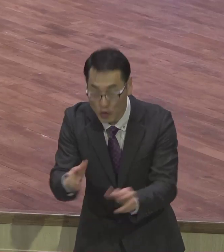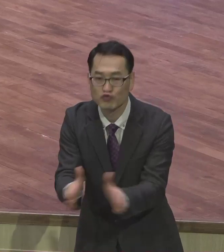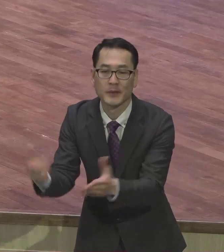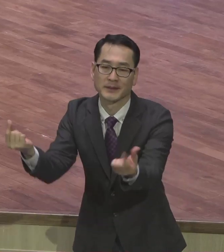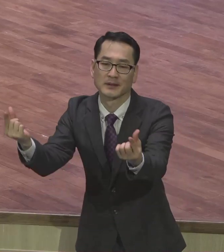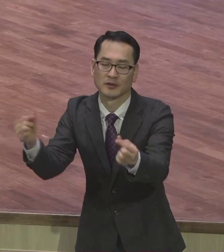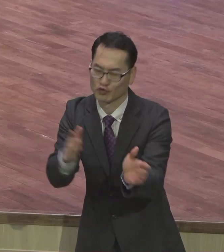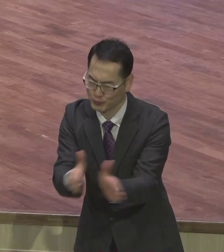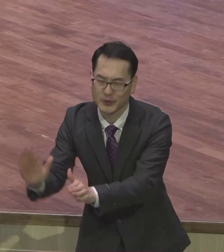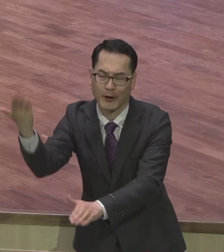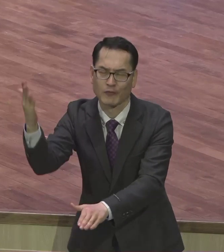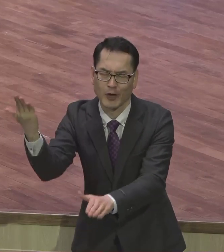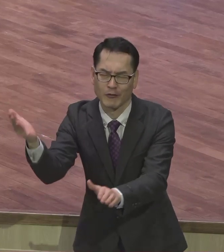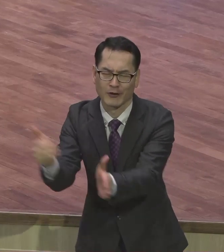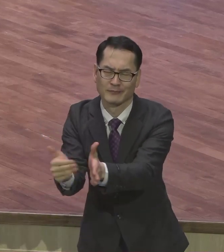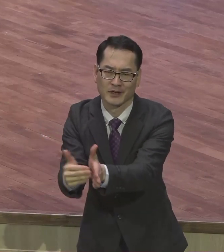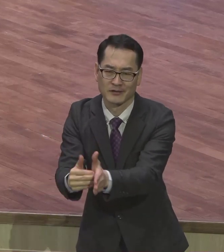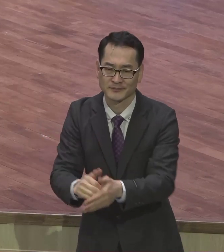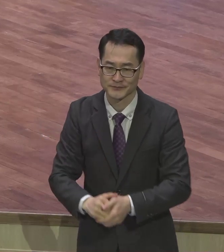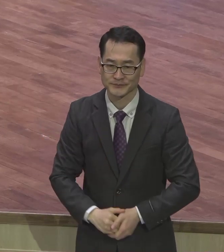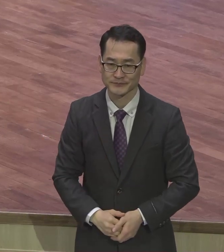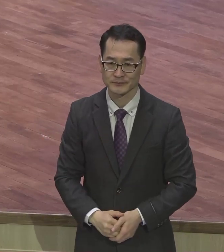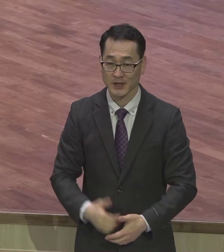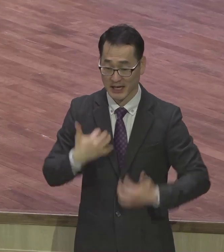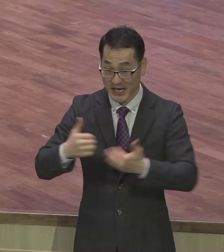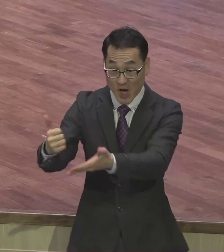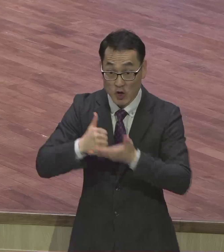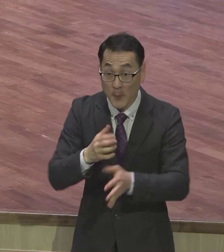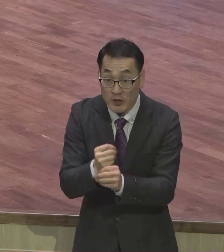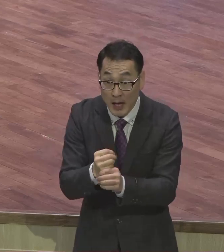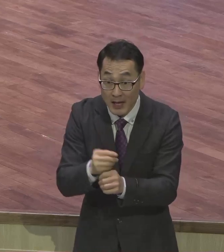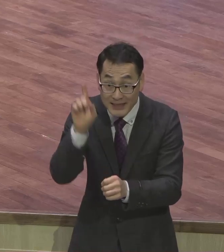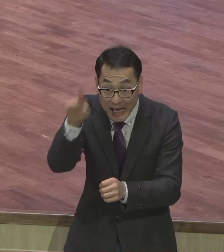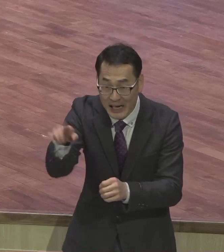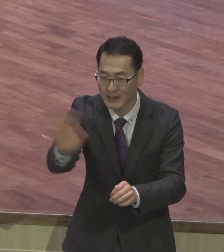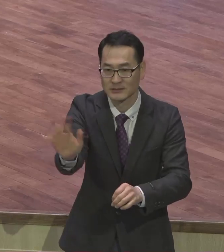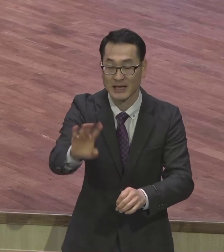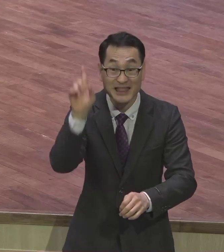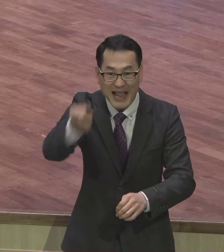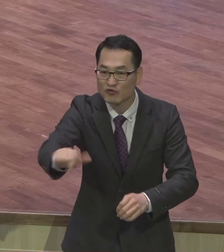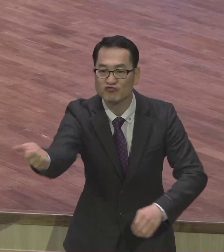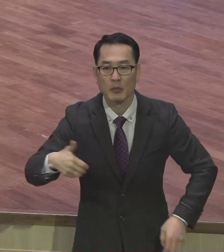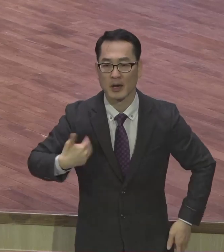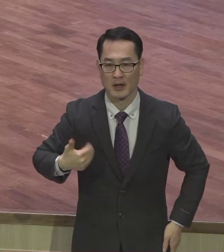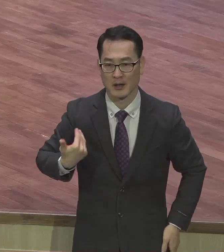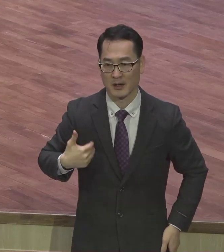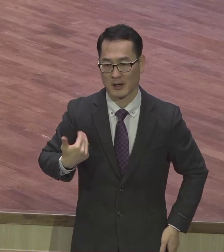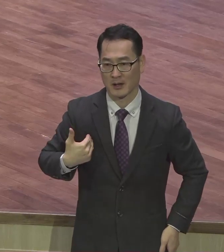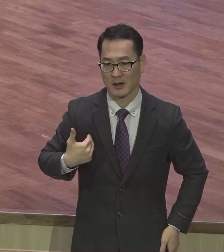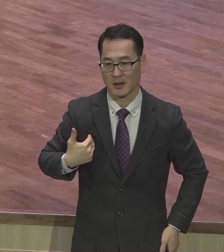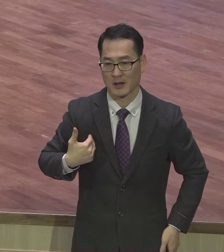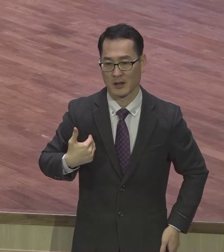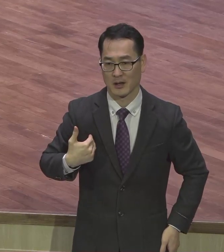옮길 준비요 그래서 언제 영접하느냐 지금이 내일은 아무도 몰라 내일 하루에 무슨 일이 생길지 아무도 몰라